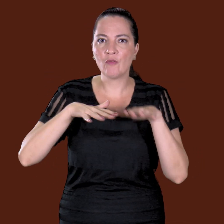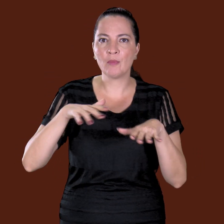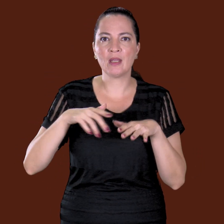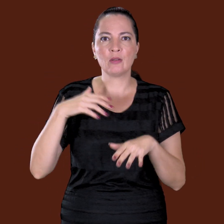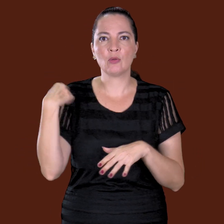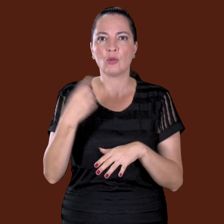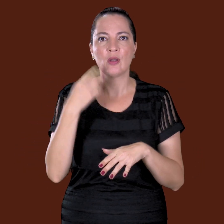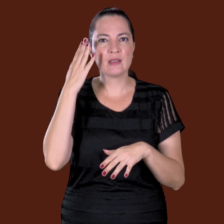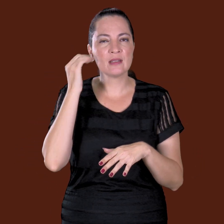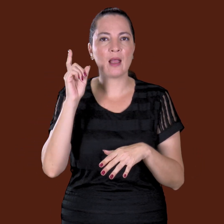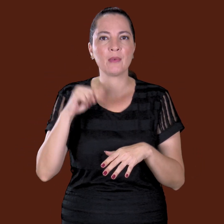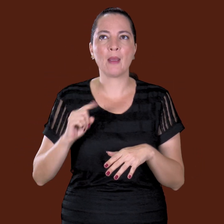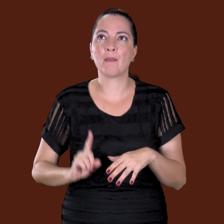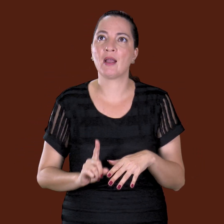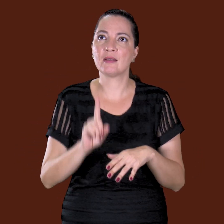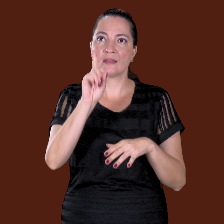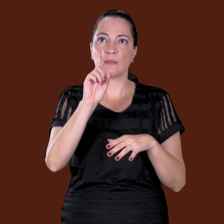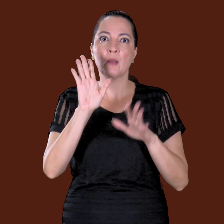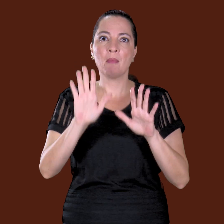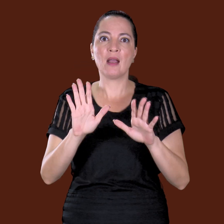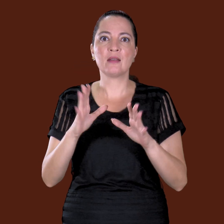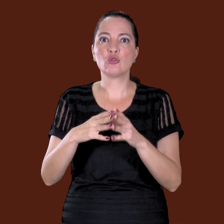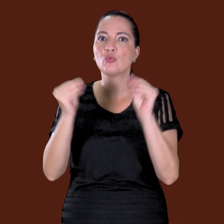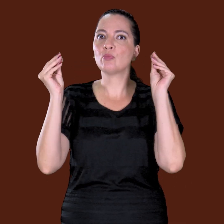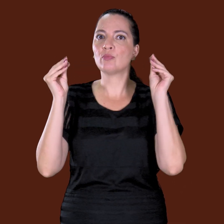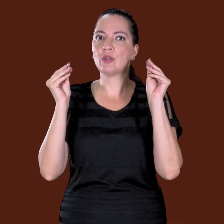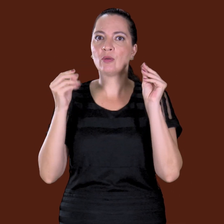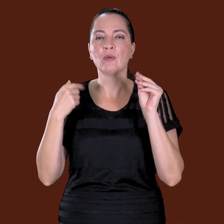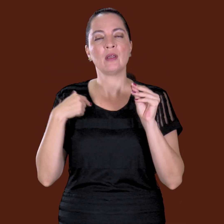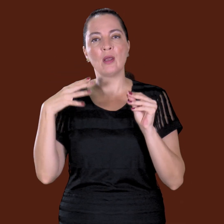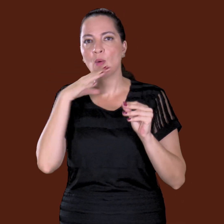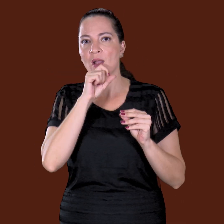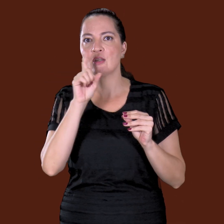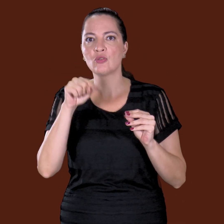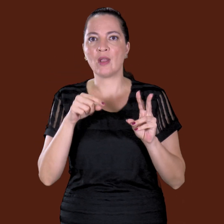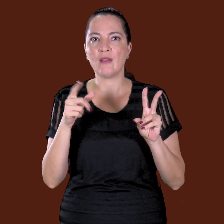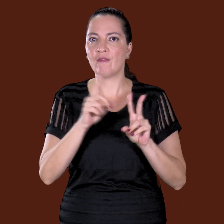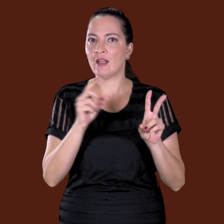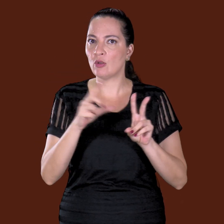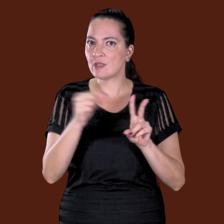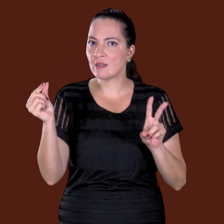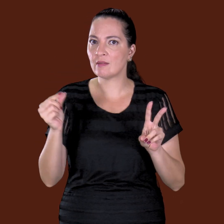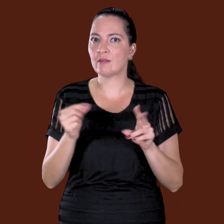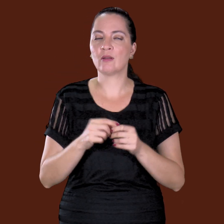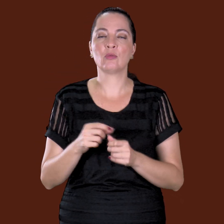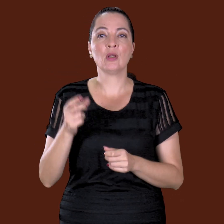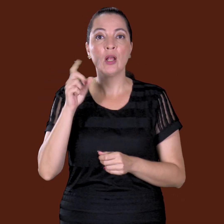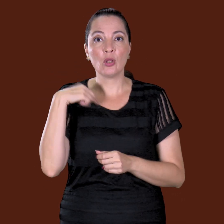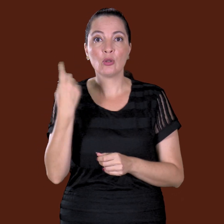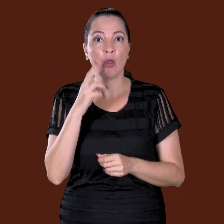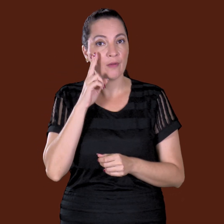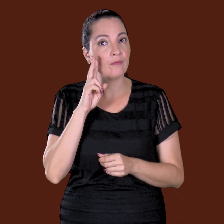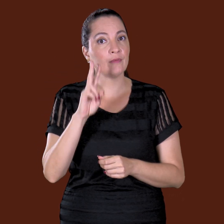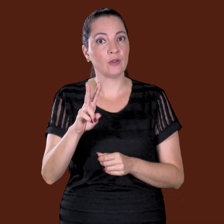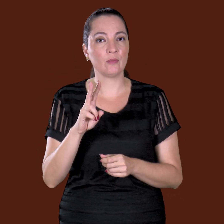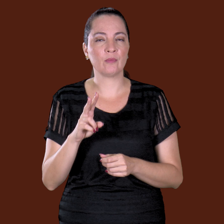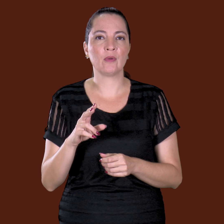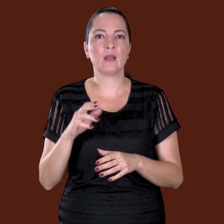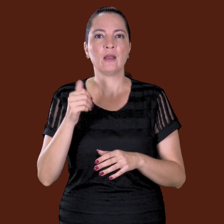sabe que foi pra cima, mas simplesmente desapareceu, Porque eu deduzi que é a velocidade da luz, nós vimos, passou poucos dias, foi em